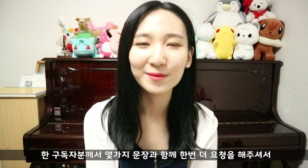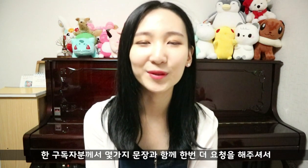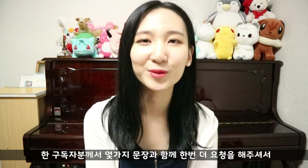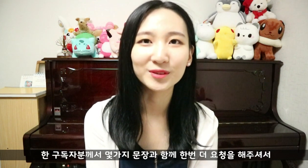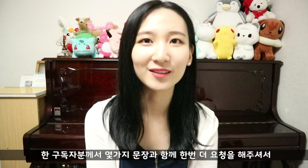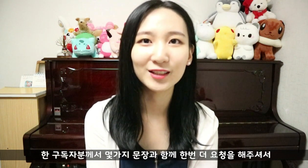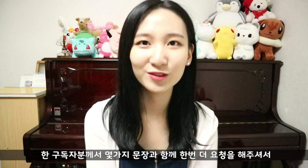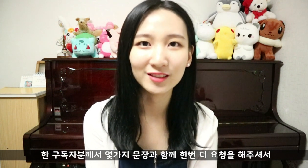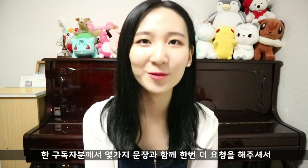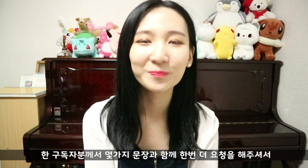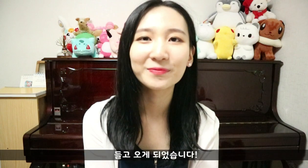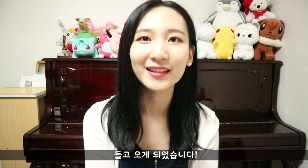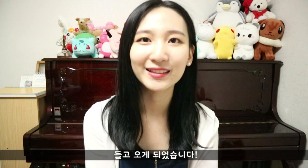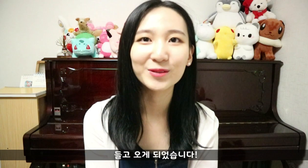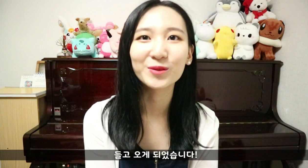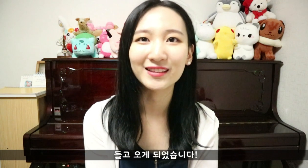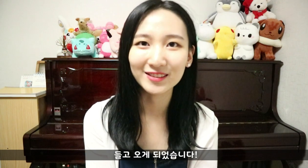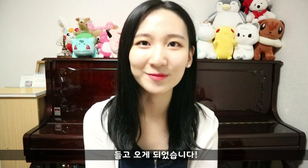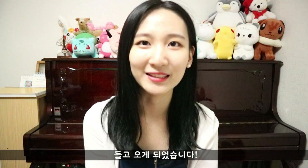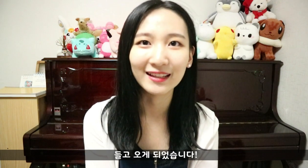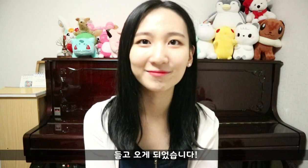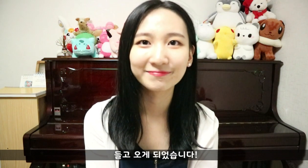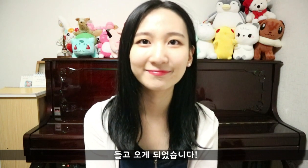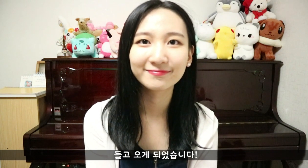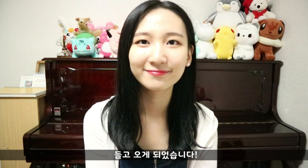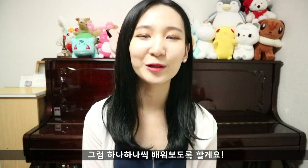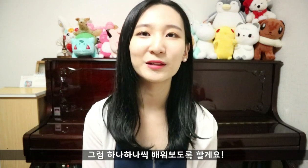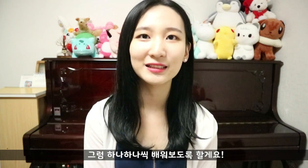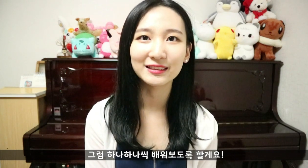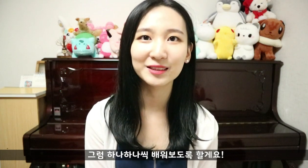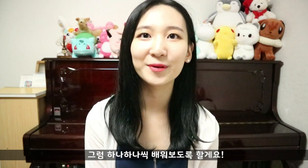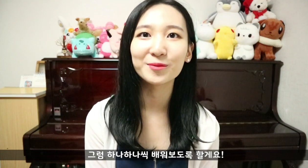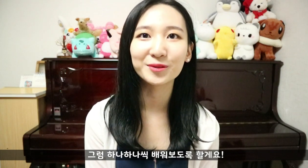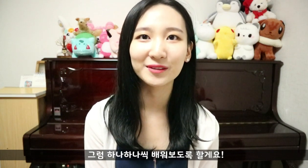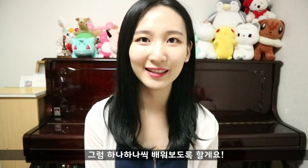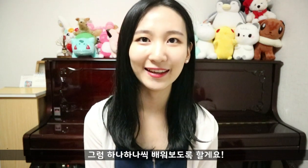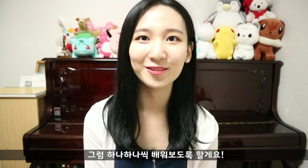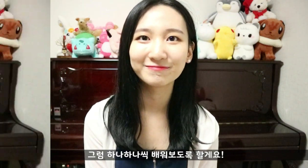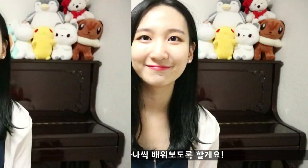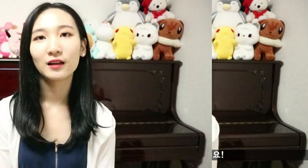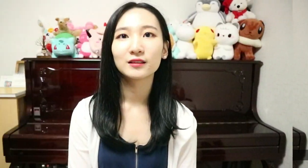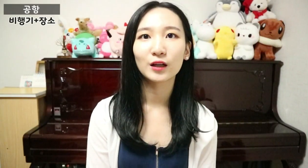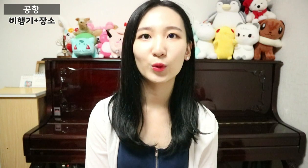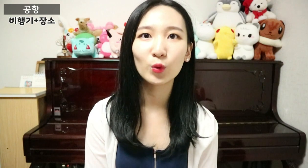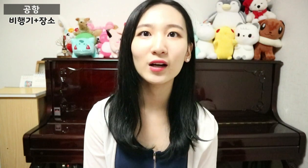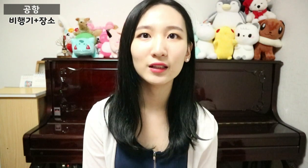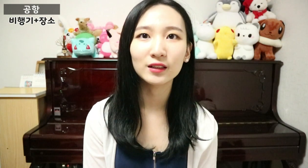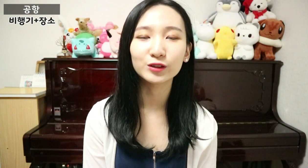한 번 더 요청을 해주셔서 들고 오게 되었습니다. 그럼 하나하나씩 배워보도록 할게요. 공항이라는